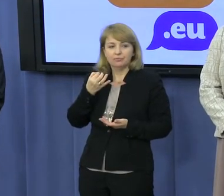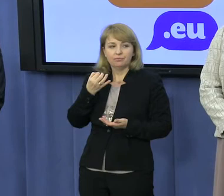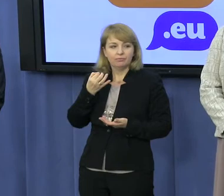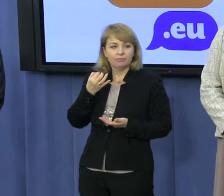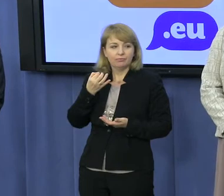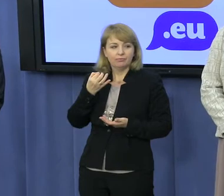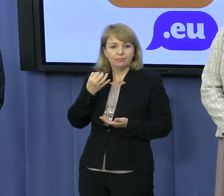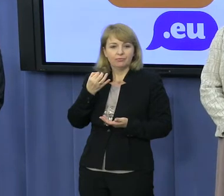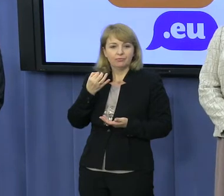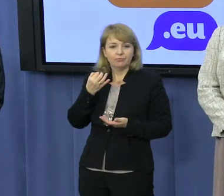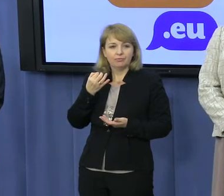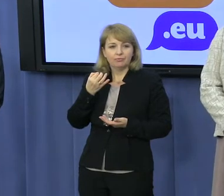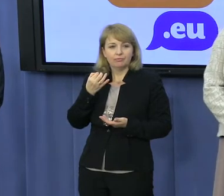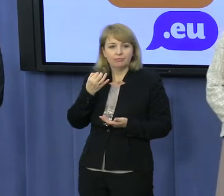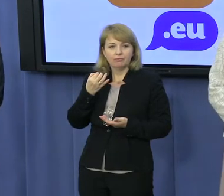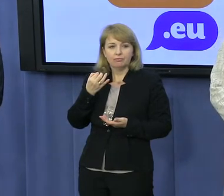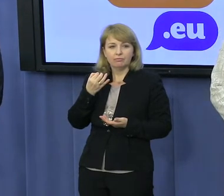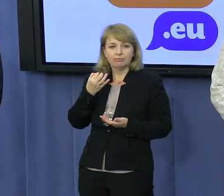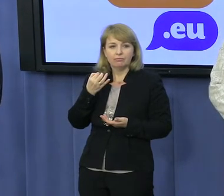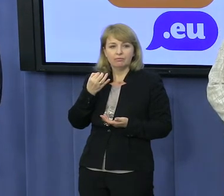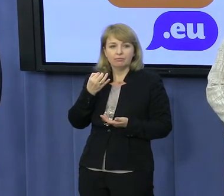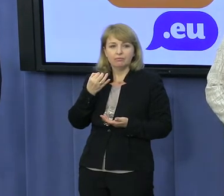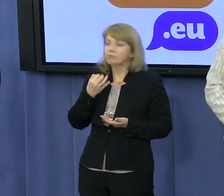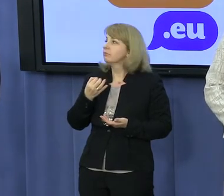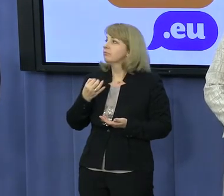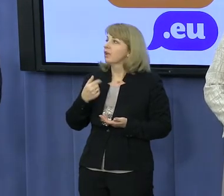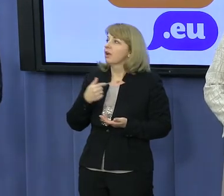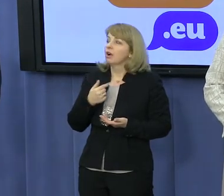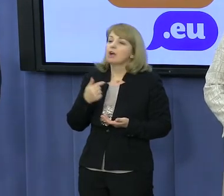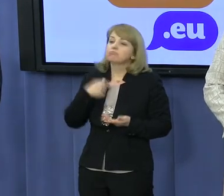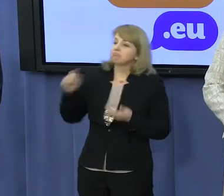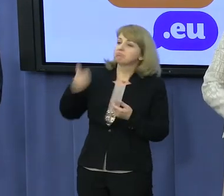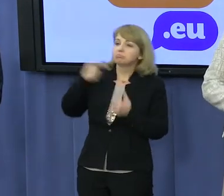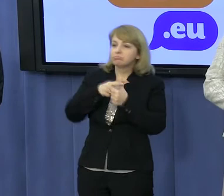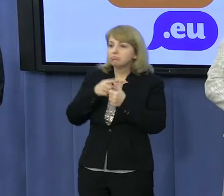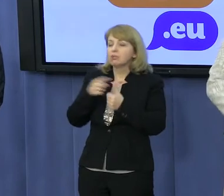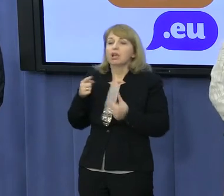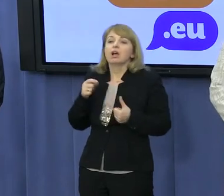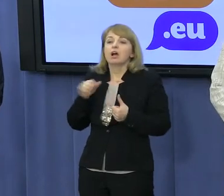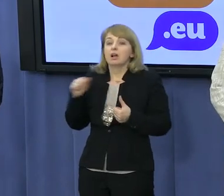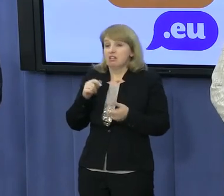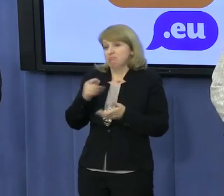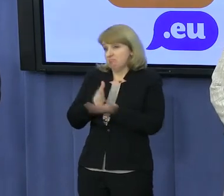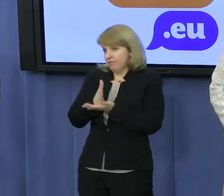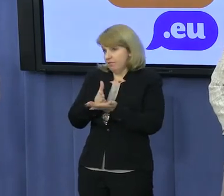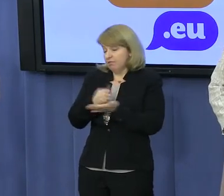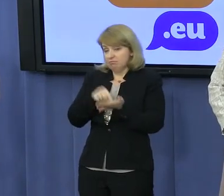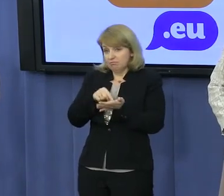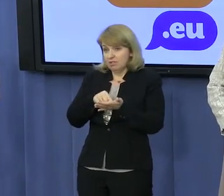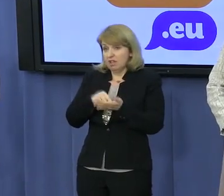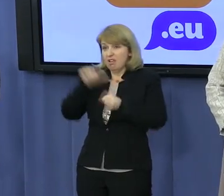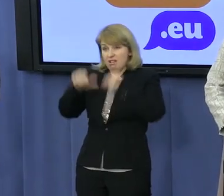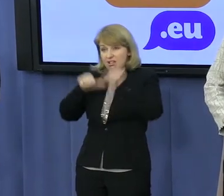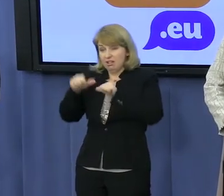powstać rzeczy teraz w uwzględniach katastrofy z Manojskiej? Po pierwsze, wiarygodność takiego ustalenia po tylu